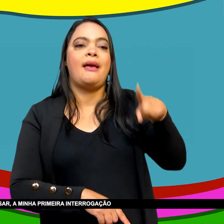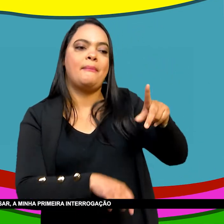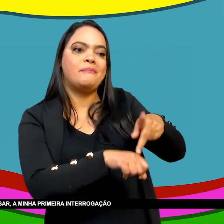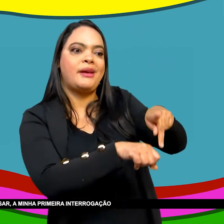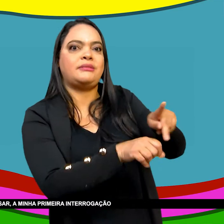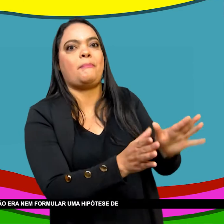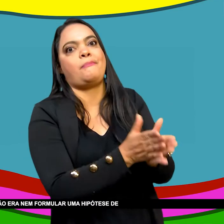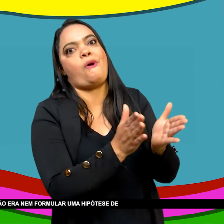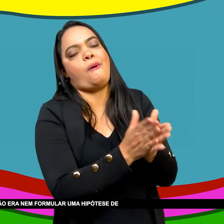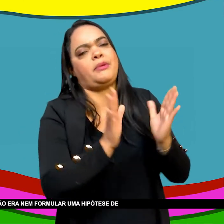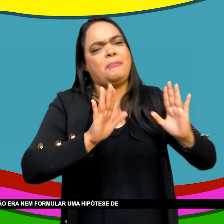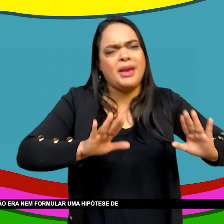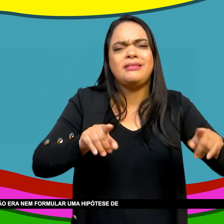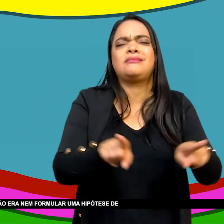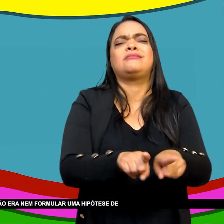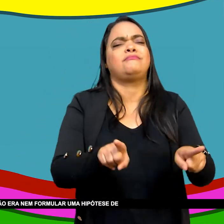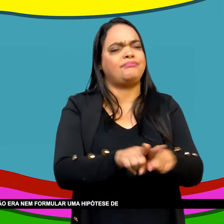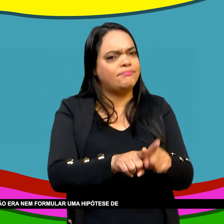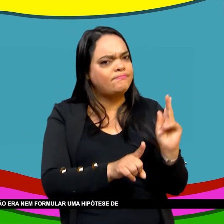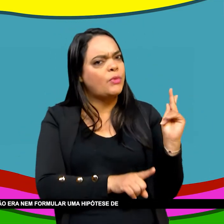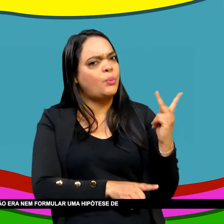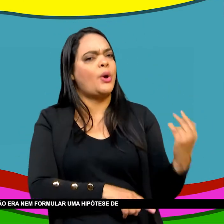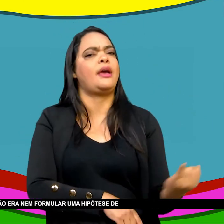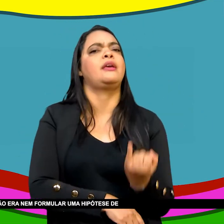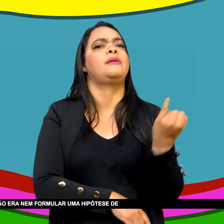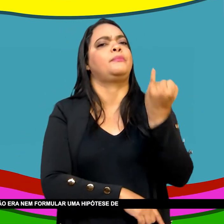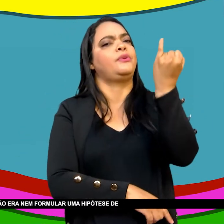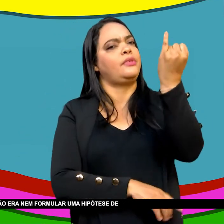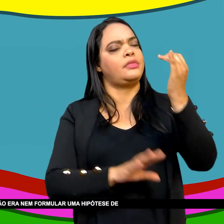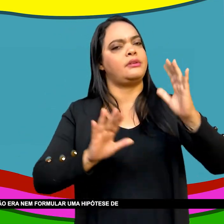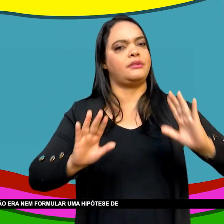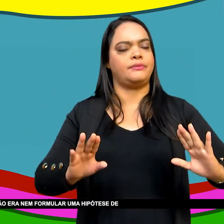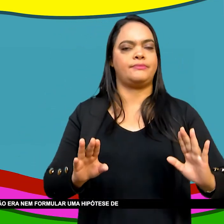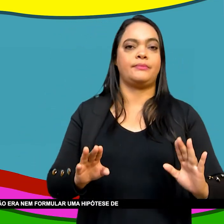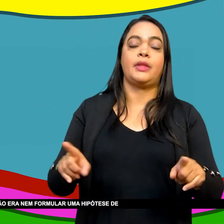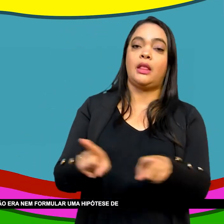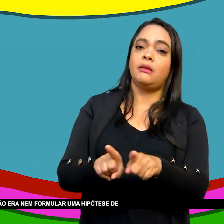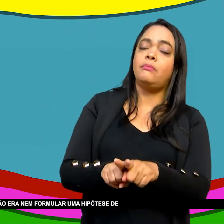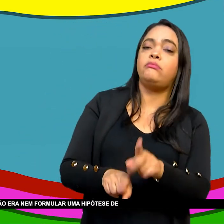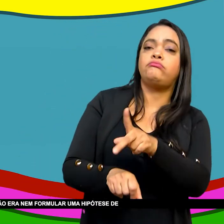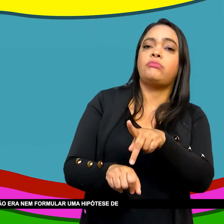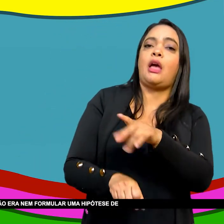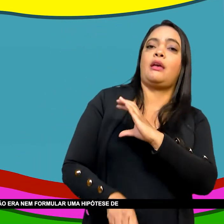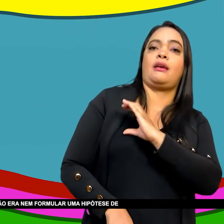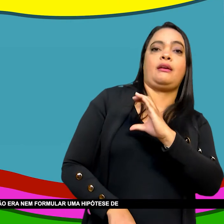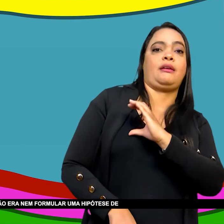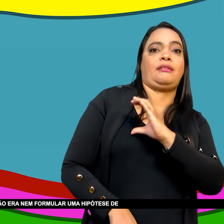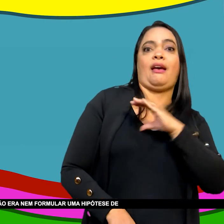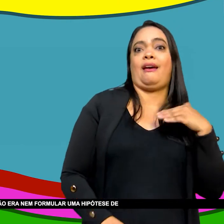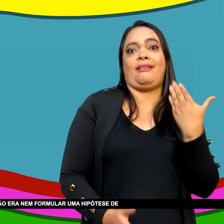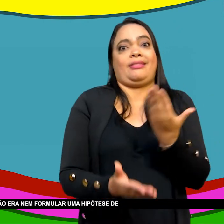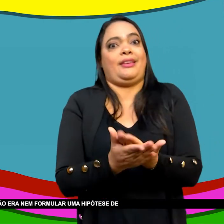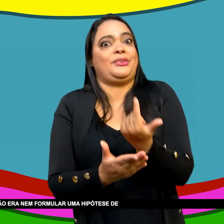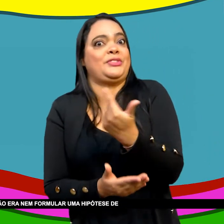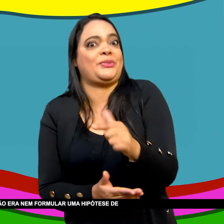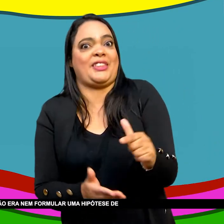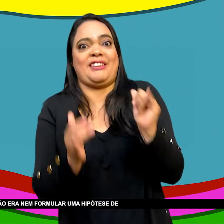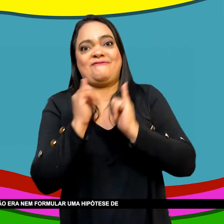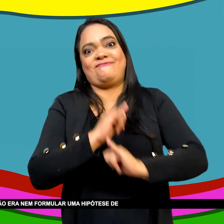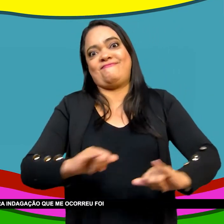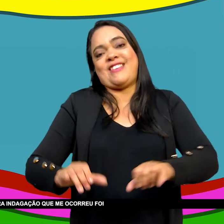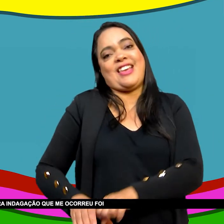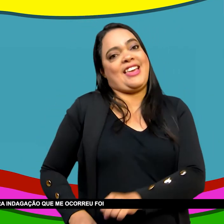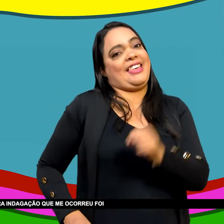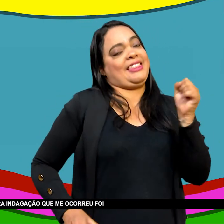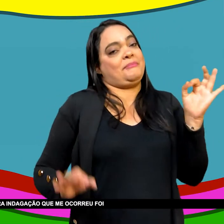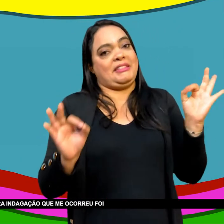primeira interrogação que surgiu Uma interrogação assim espontânea Não era nem formular uma